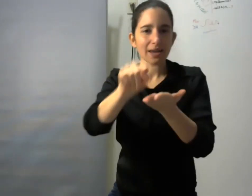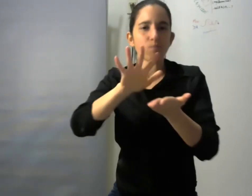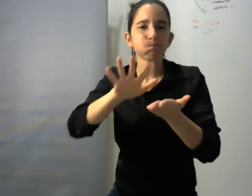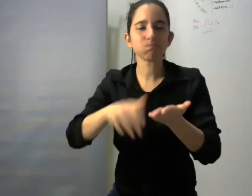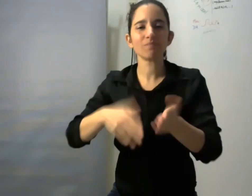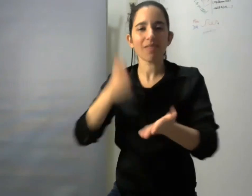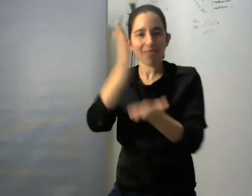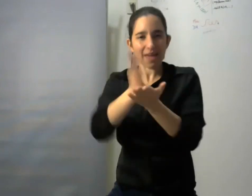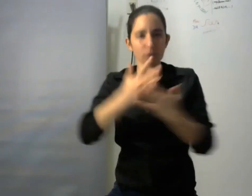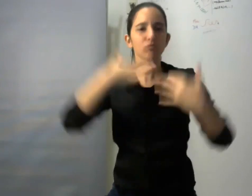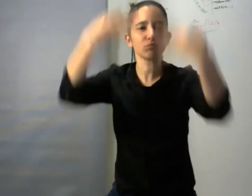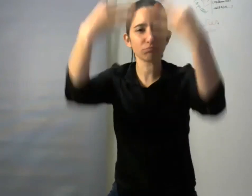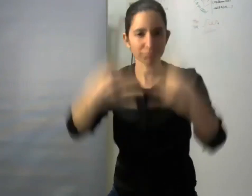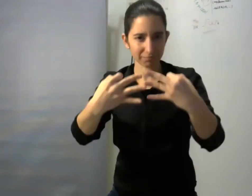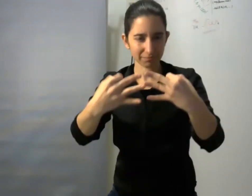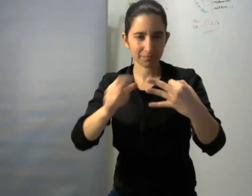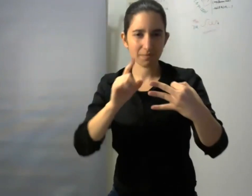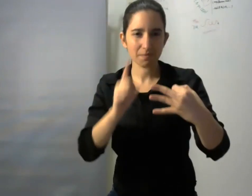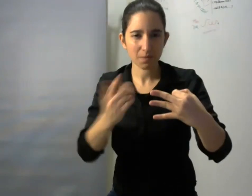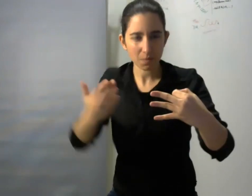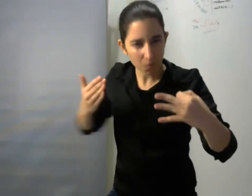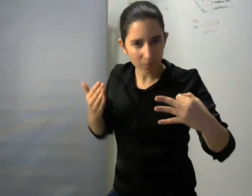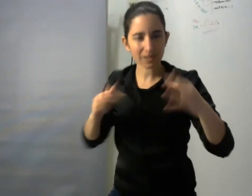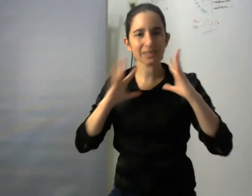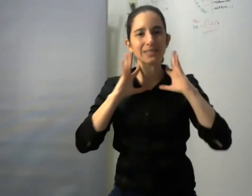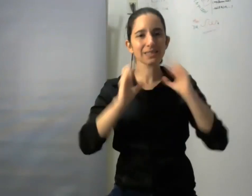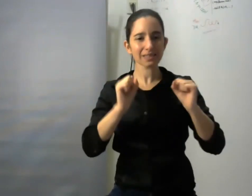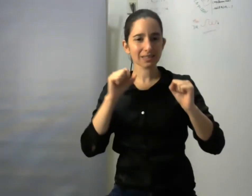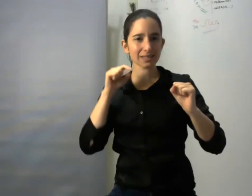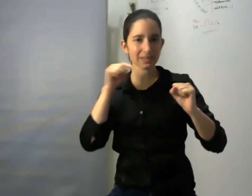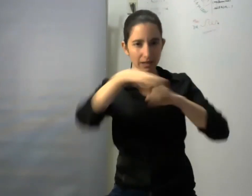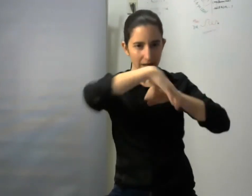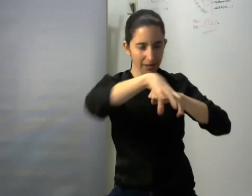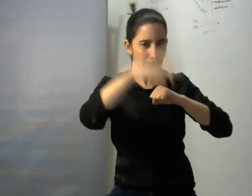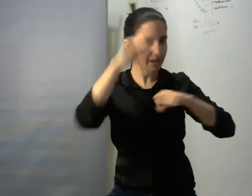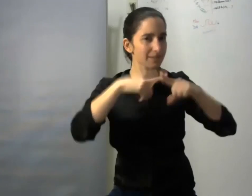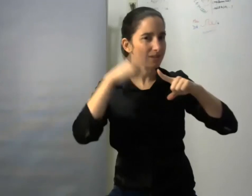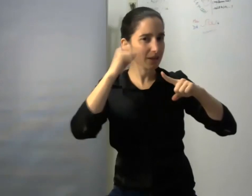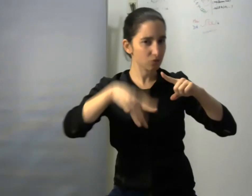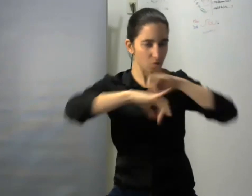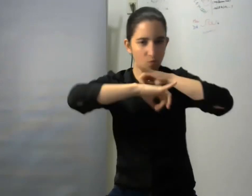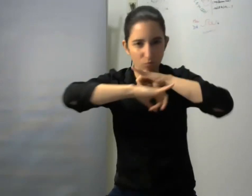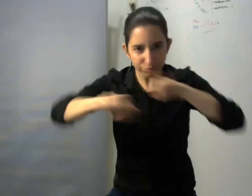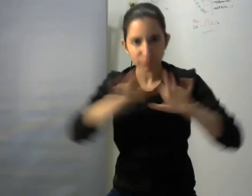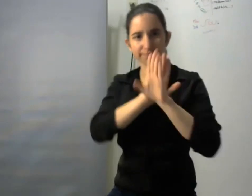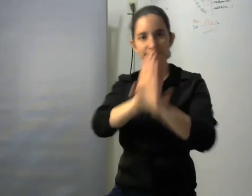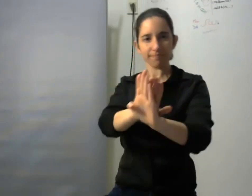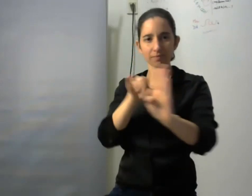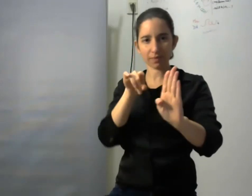década desde la Secretaría de Extensión en el programa de discapacidad que es lo que se refleja también en esta publicación y en ese sentido el